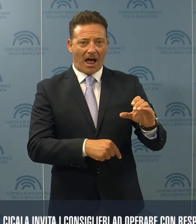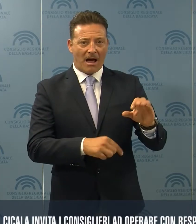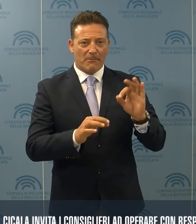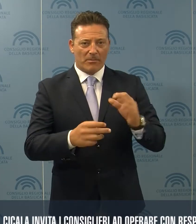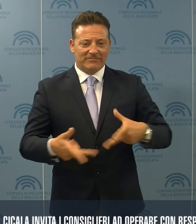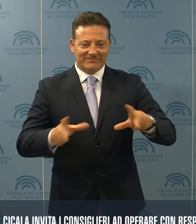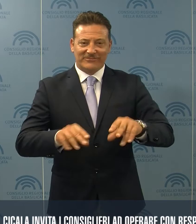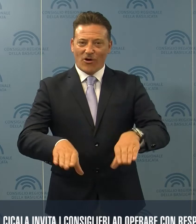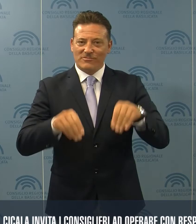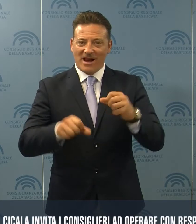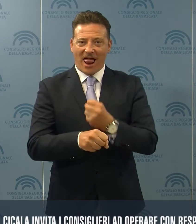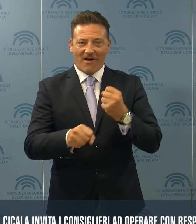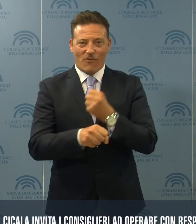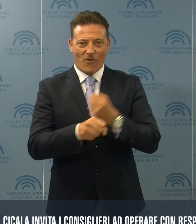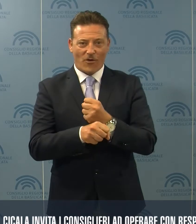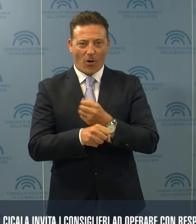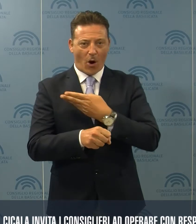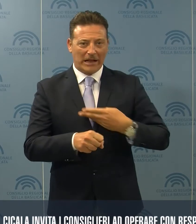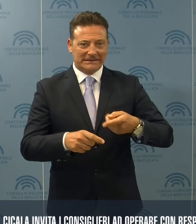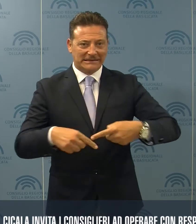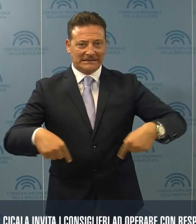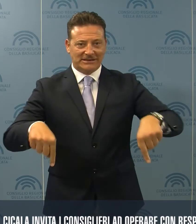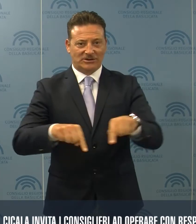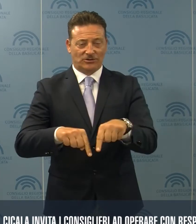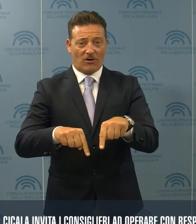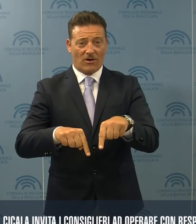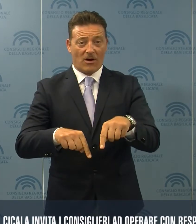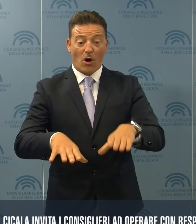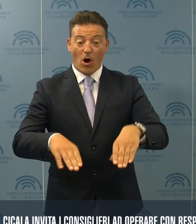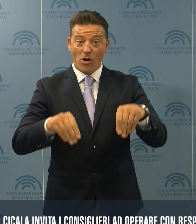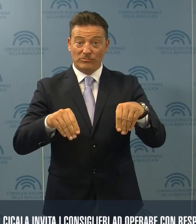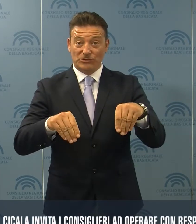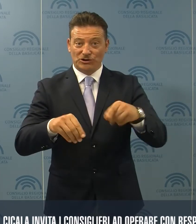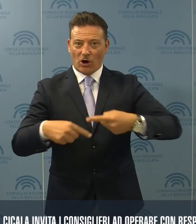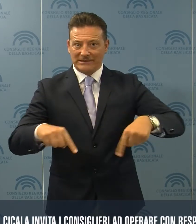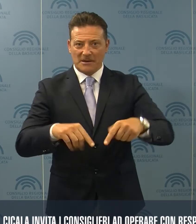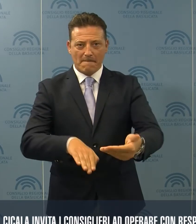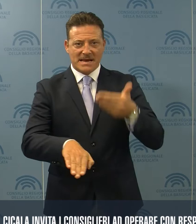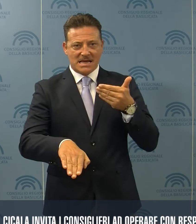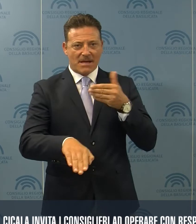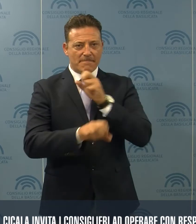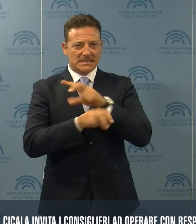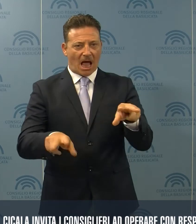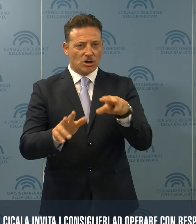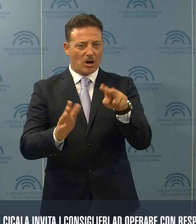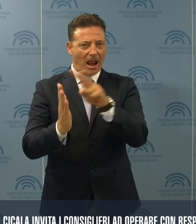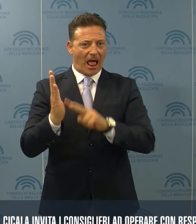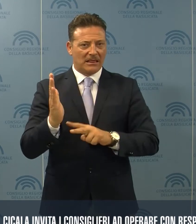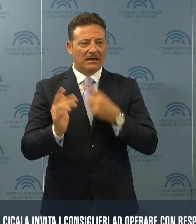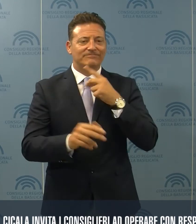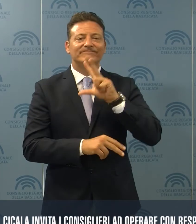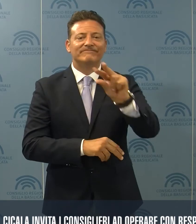dei lavori consigliari in un messaggio letto prima dell'inizio della seduta, rivolgendosi ai